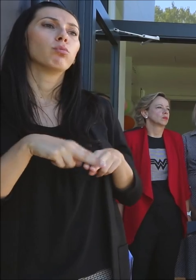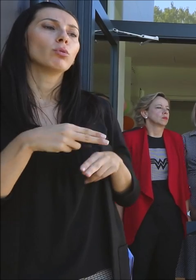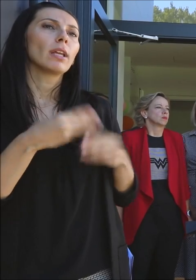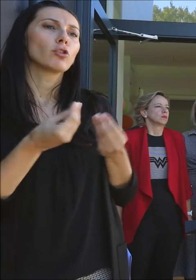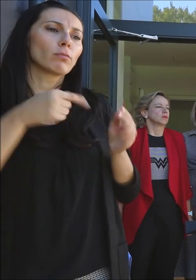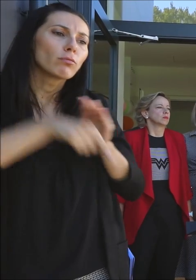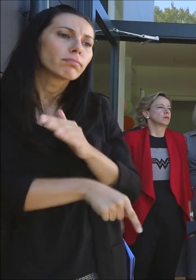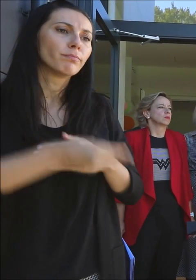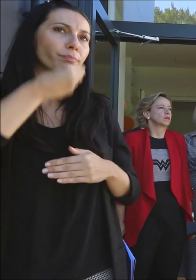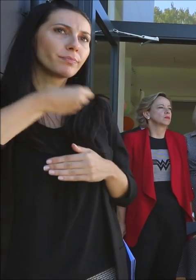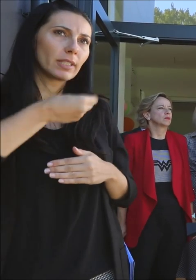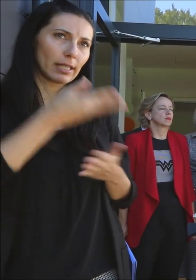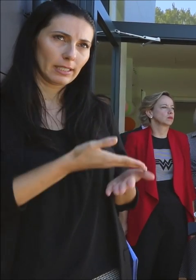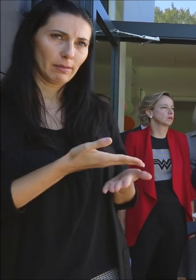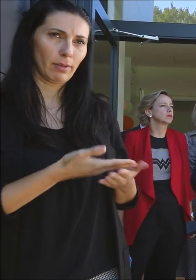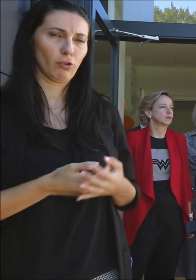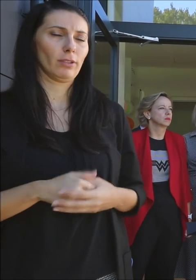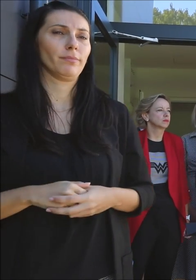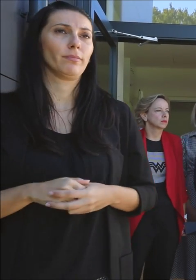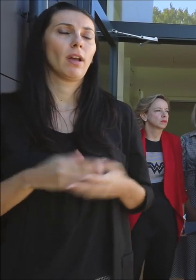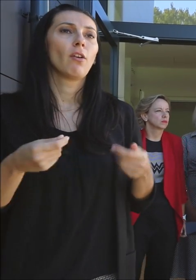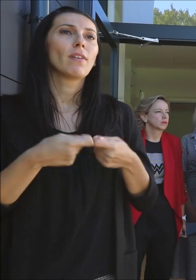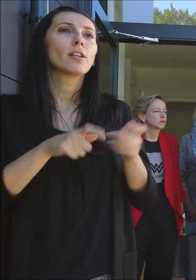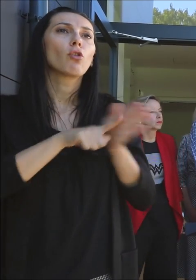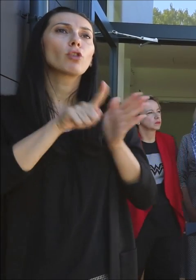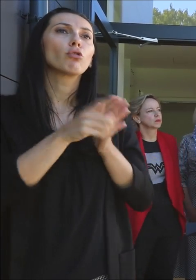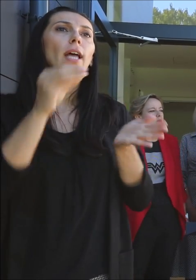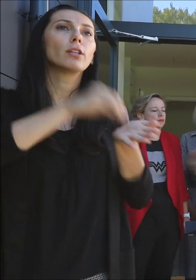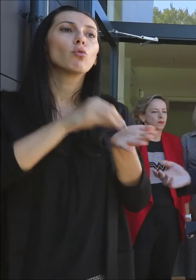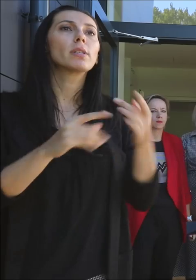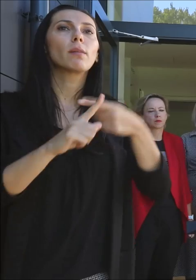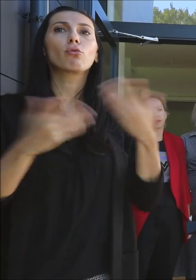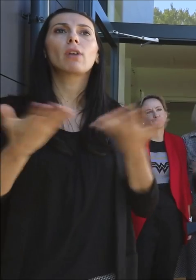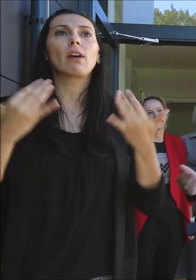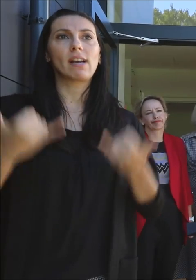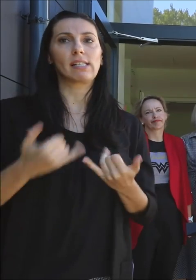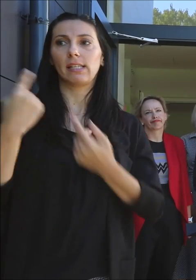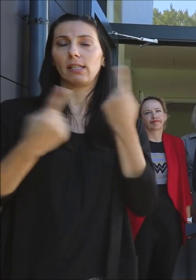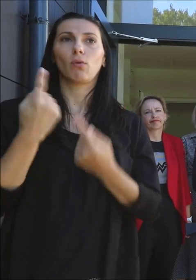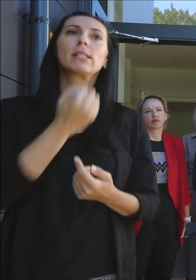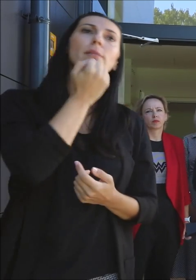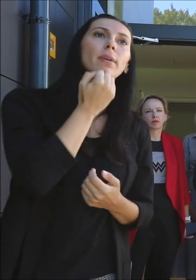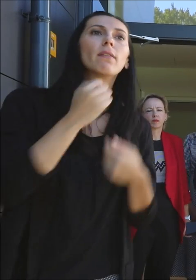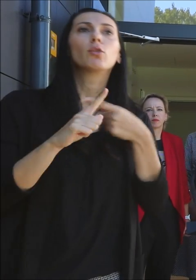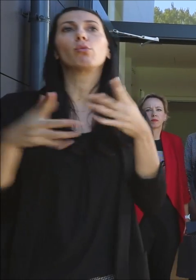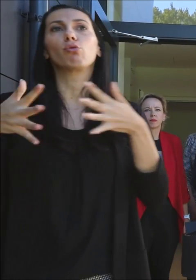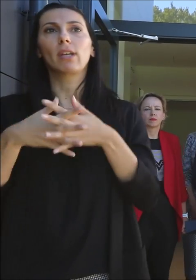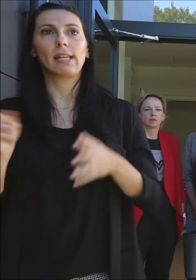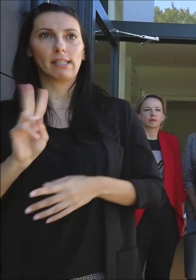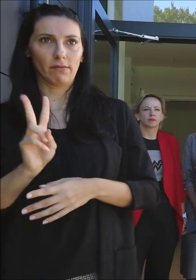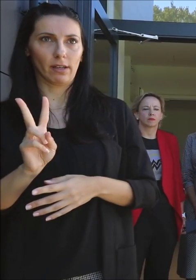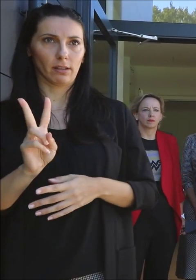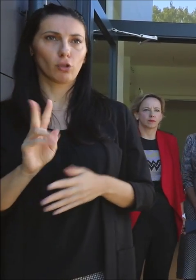nešto više do Lenec o rezultatima upisa ove godine, i kakva trenutica situacija i sa privatnim i sa gradske obrtićima, u odnosu na